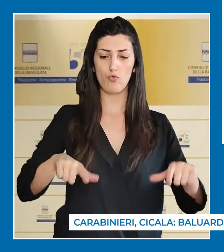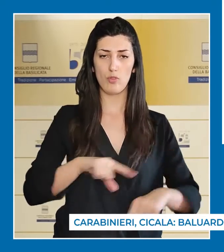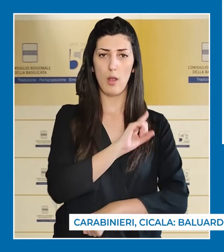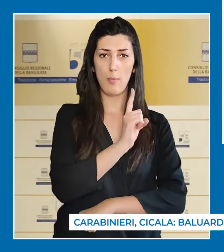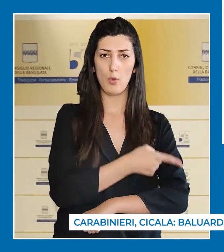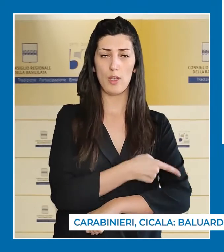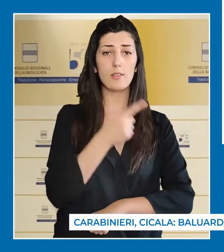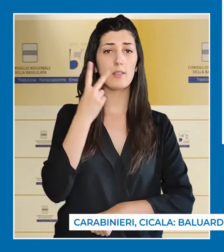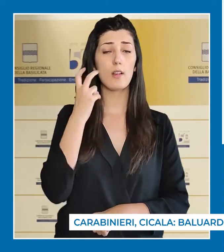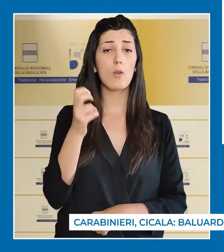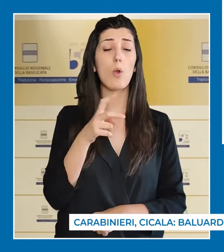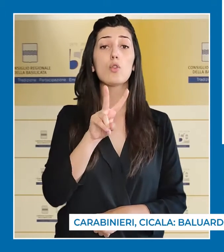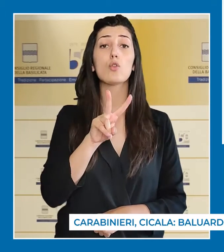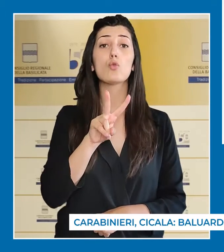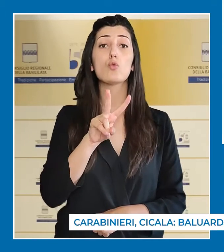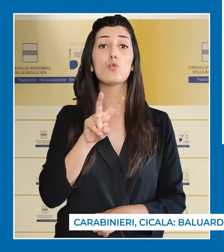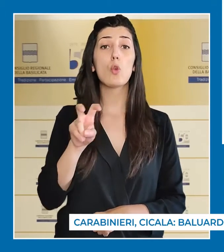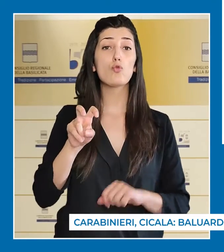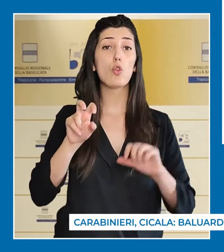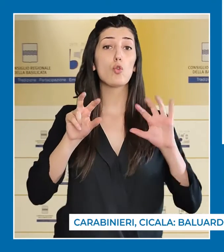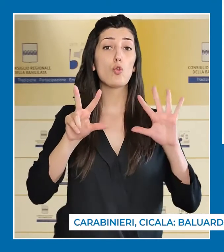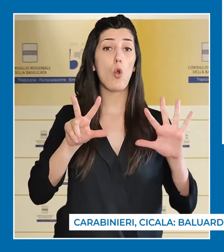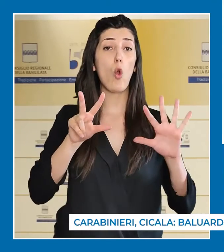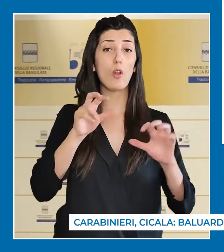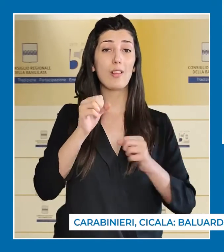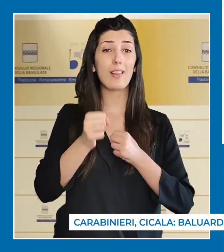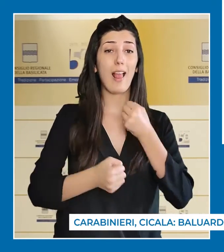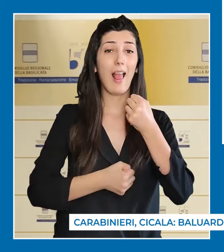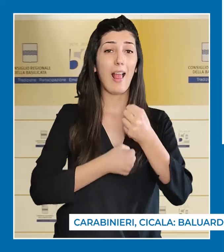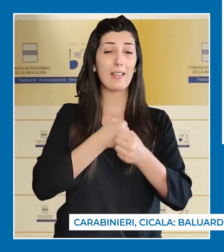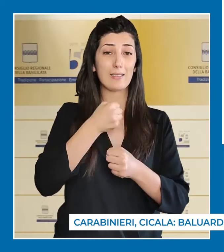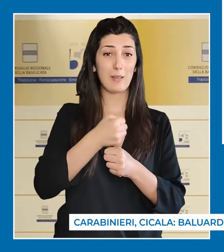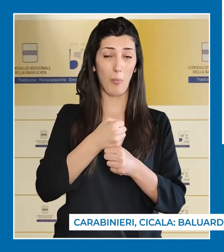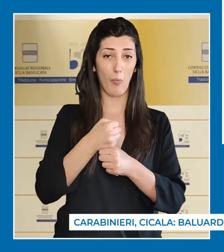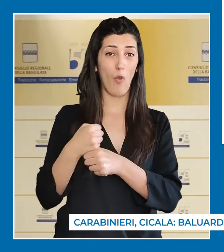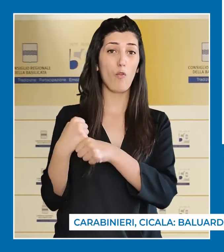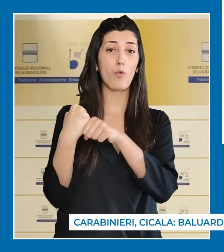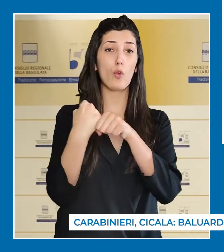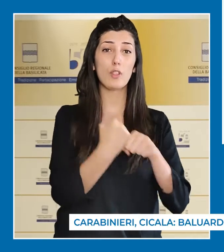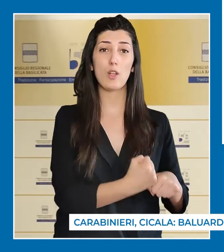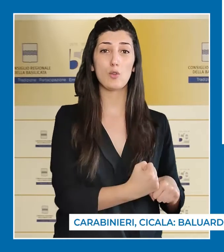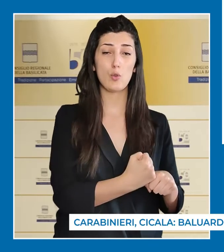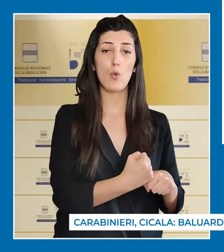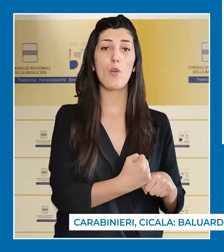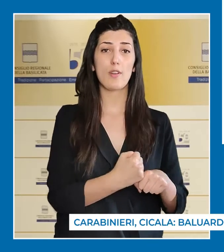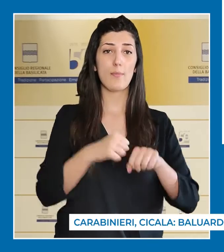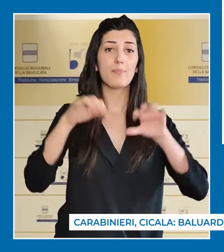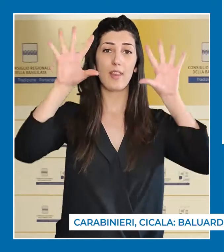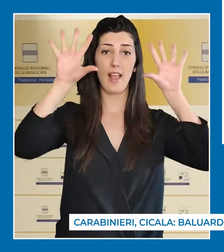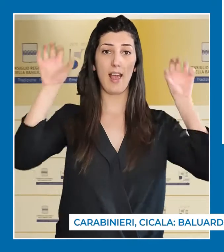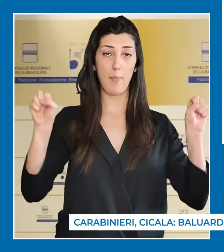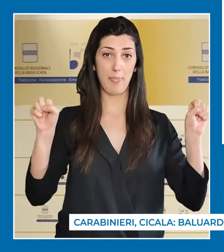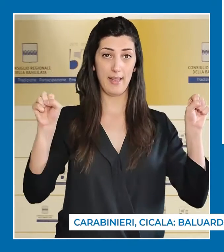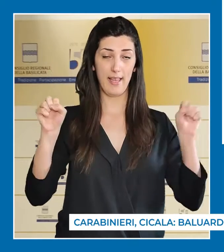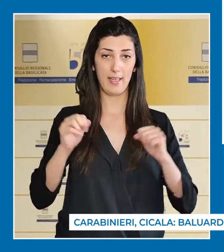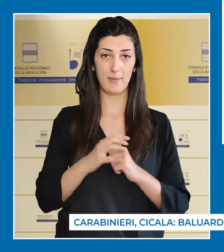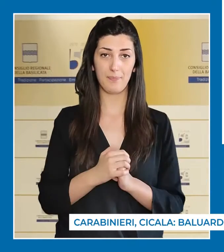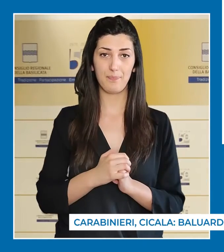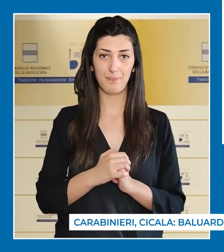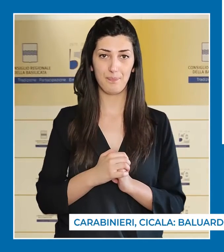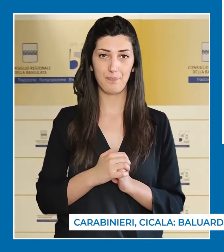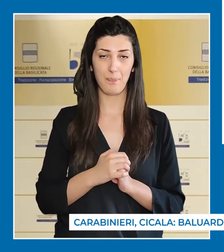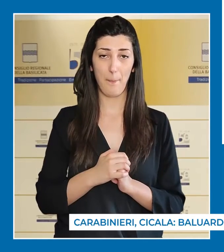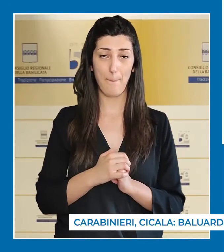potenza per la celebrazione del 208esimo anniversario di fondazione dell'Arma